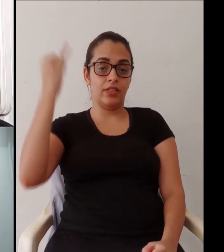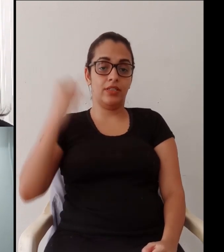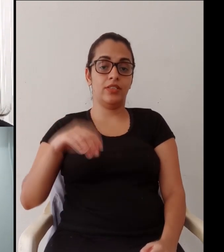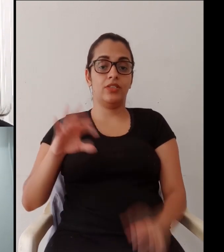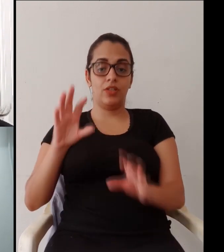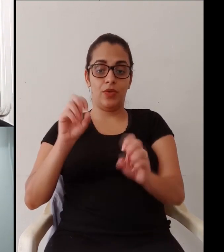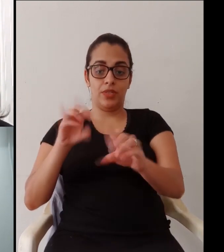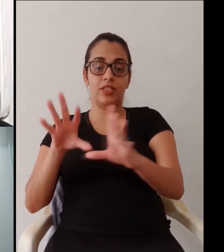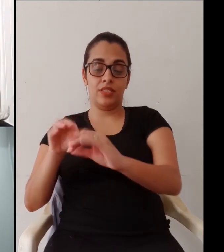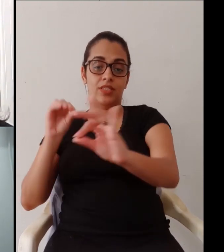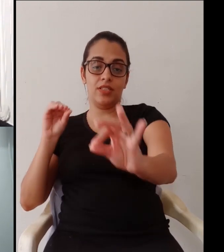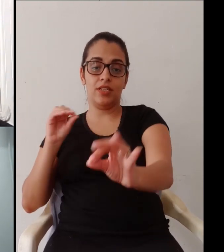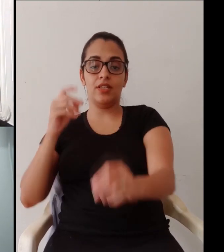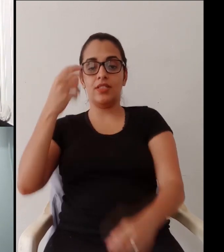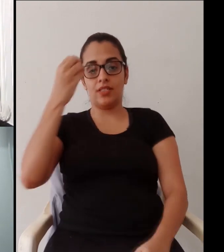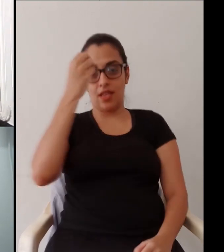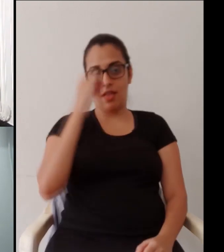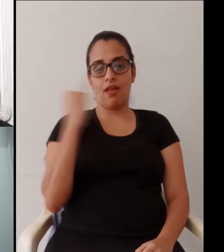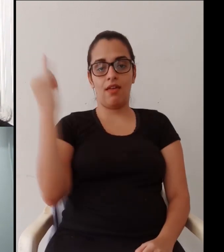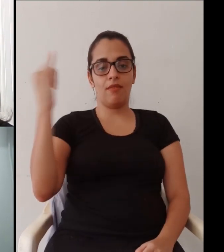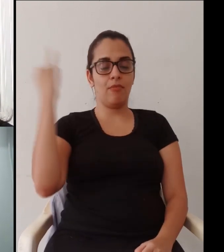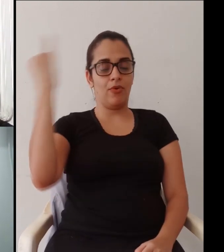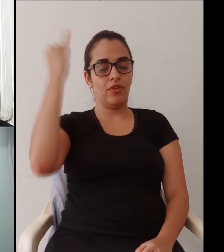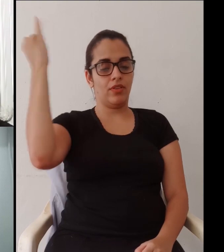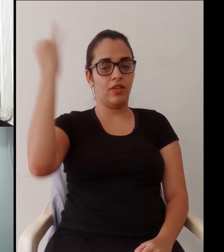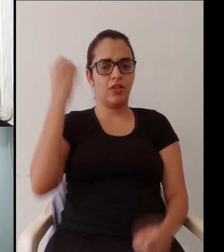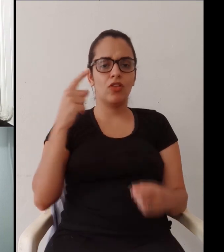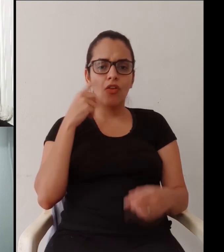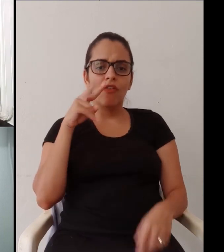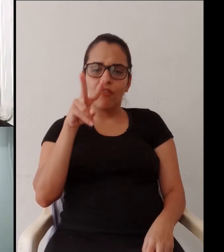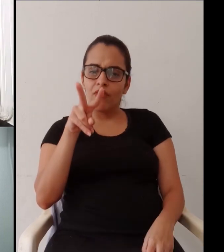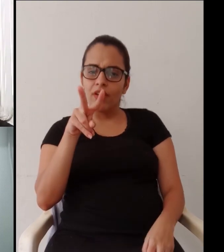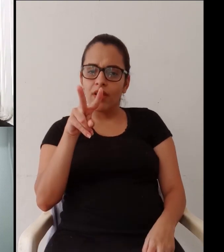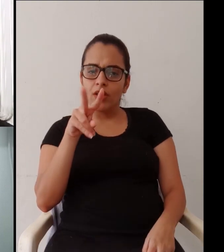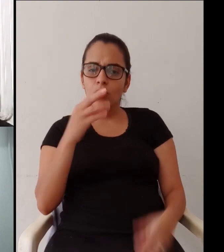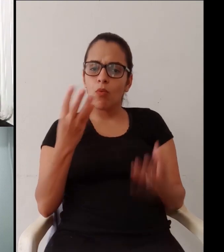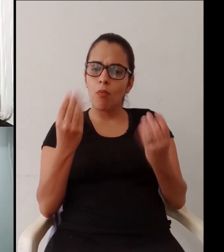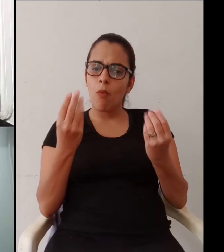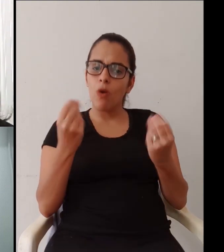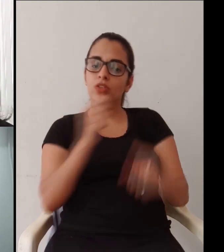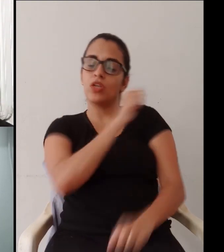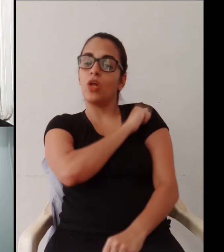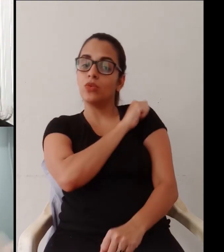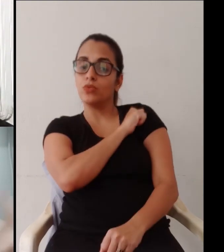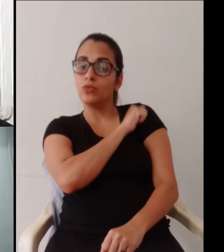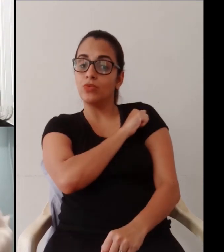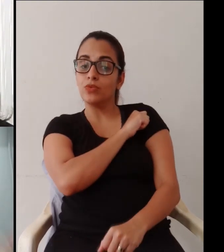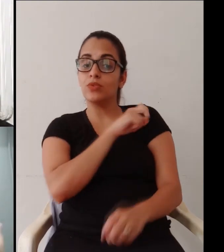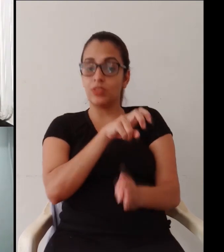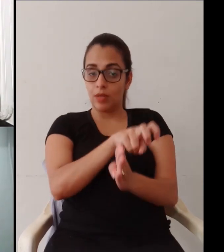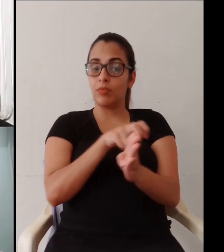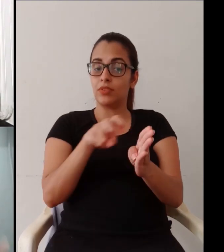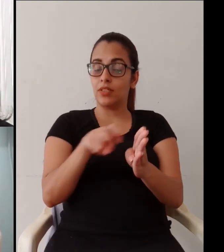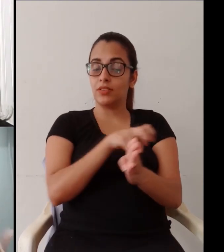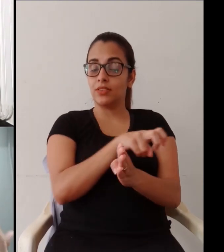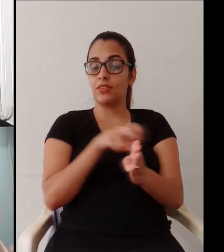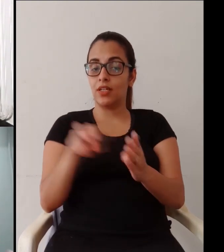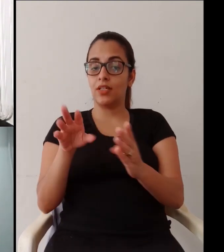contato com as pessoas, né? A gente sabe que o quanto isso é importante e na EAD o quanto isso é importante. eu estou vendo aqui